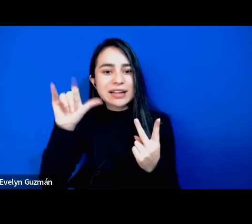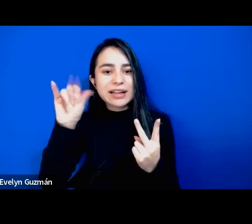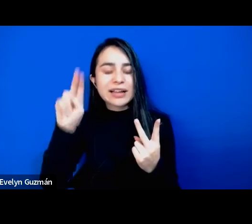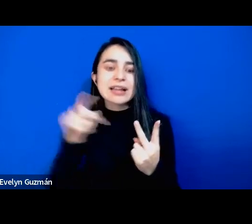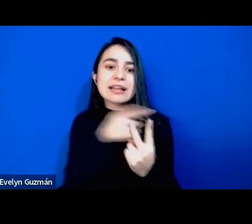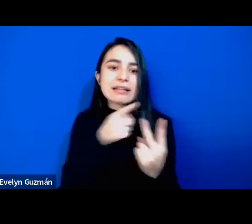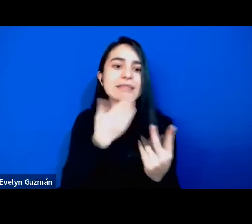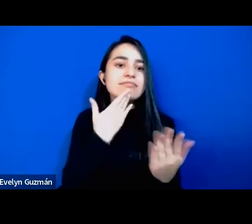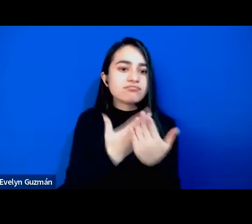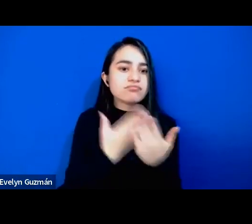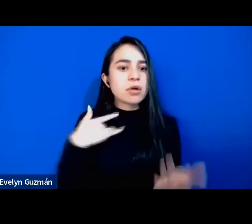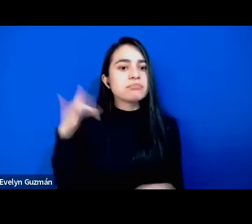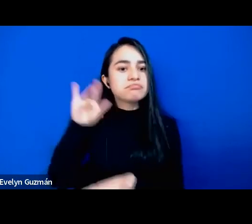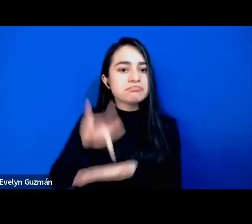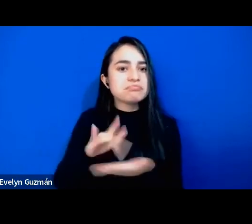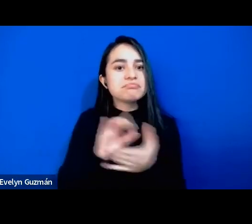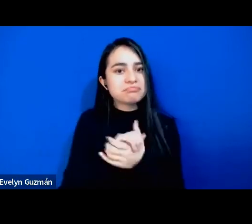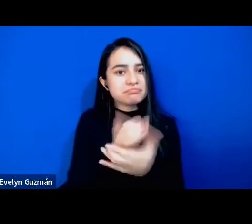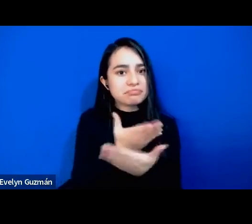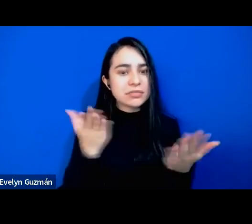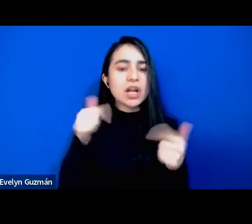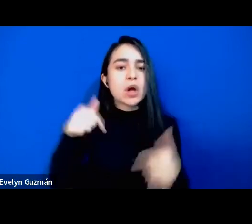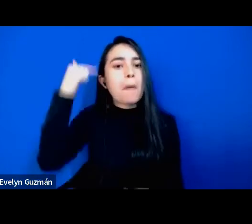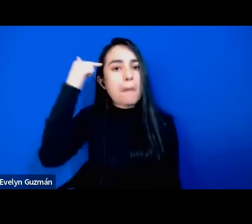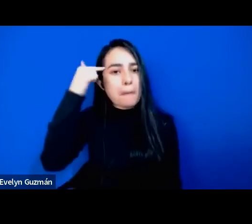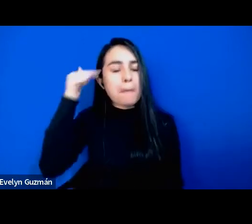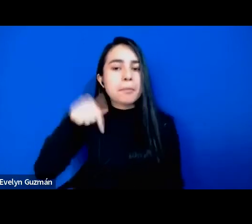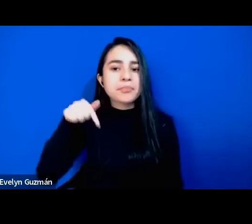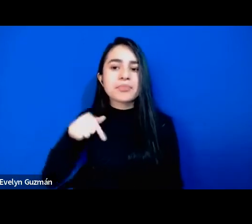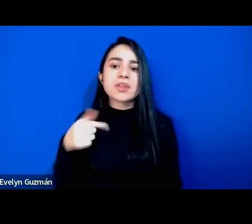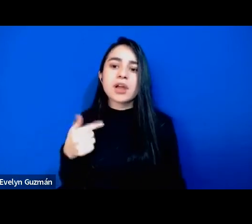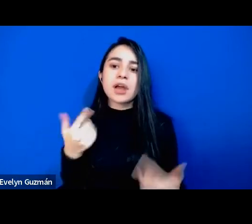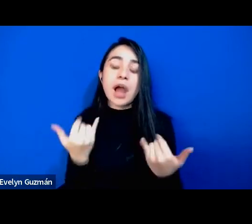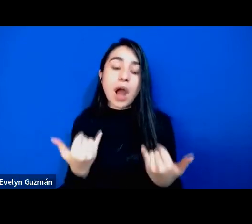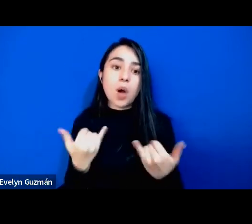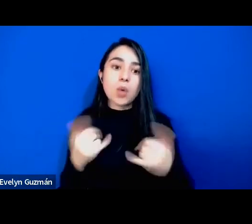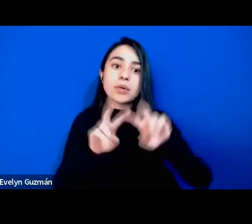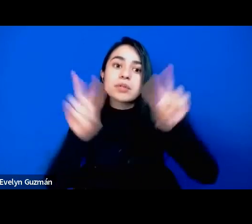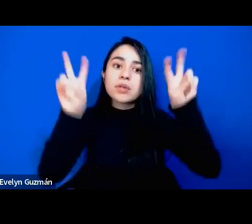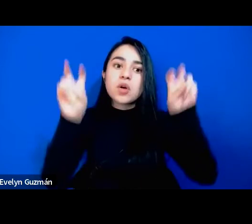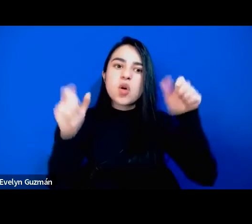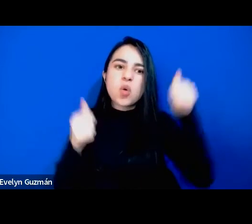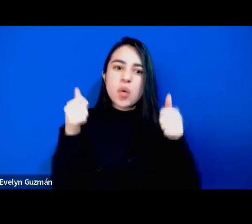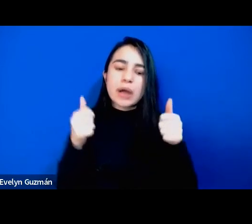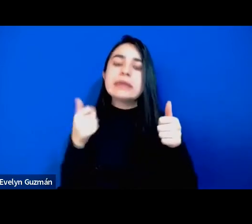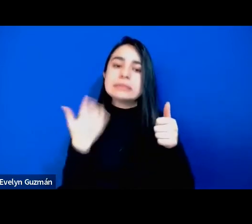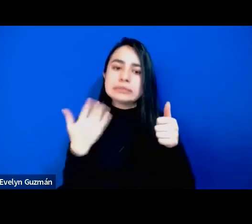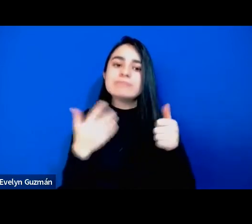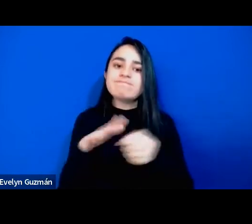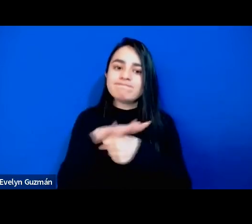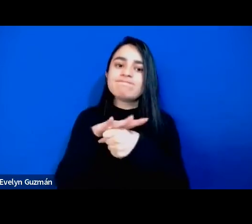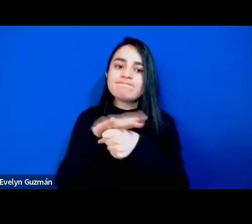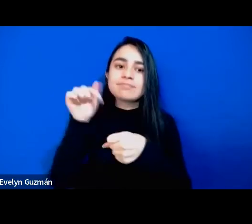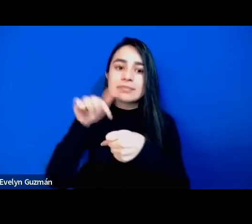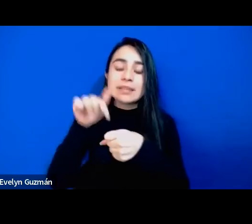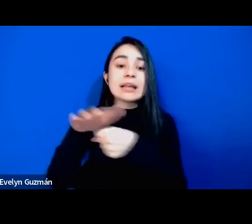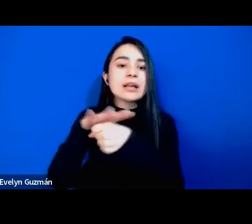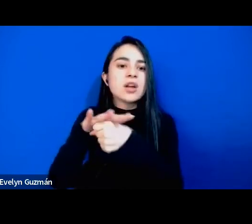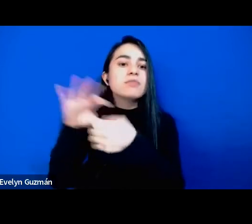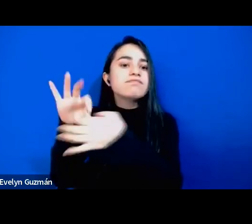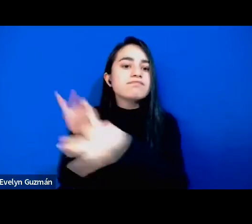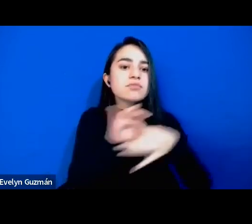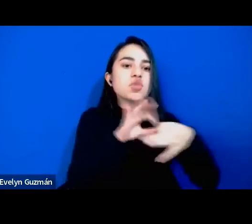momento. Penso que estamos sobre, hablando sobre un asunto que tiene implicaciones políticas,